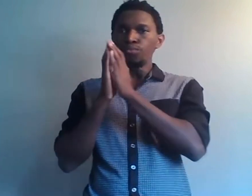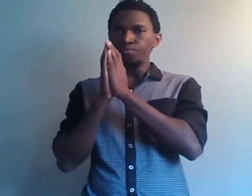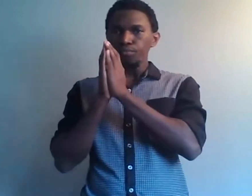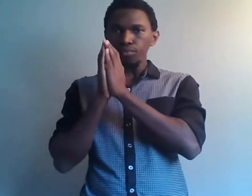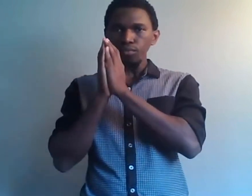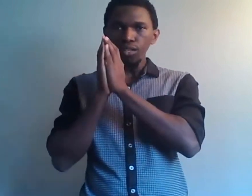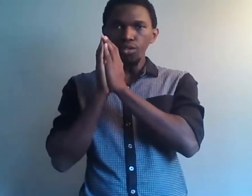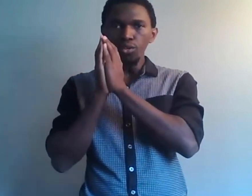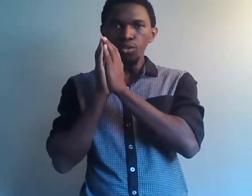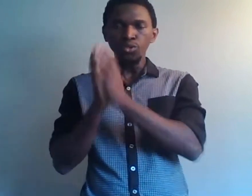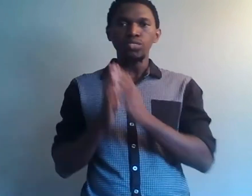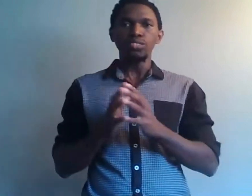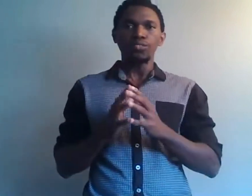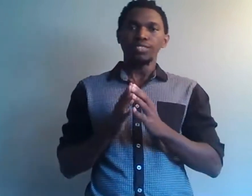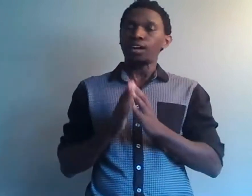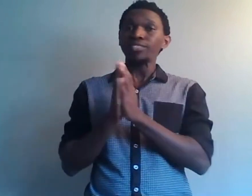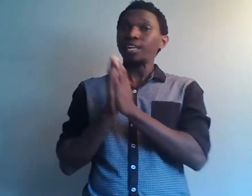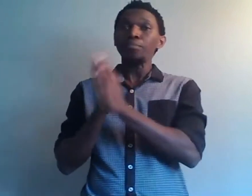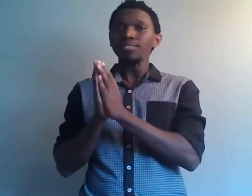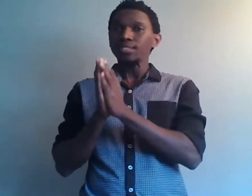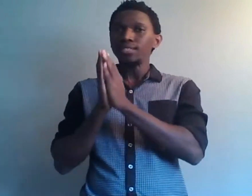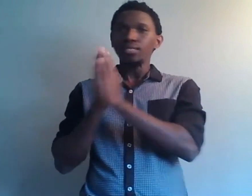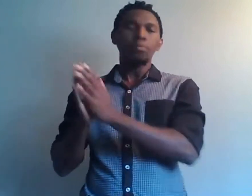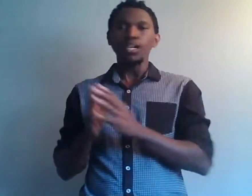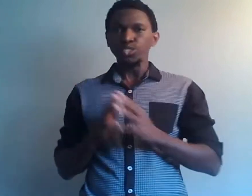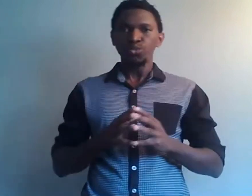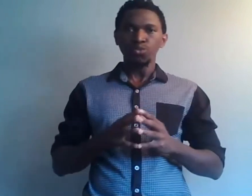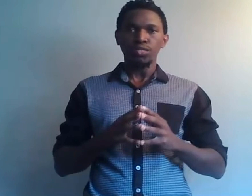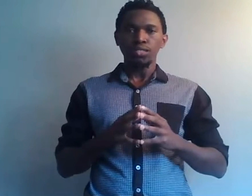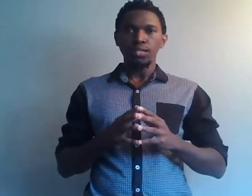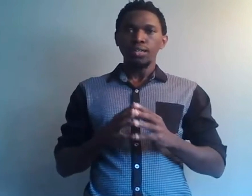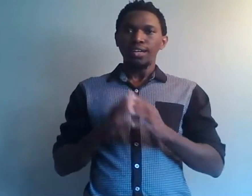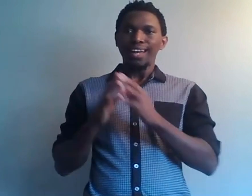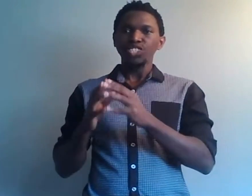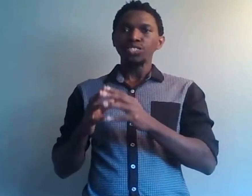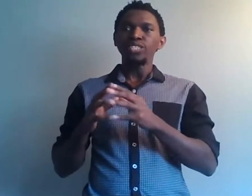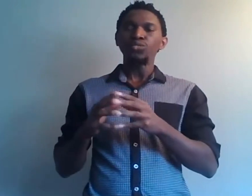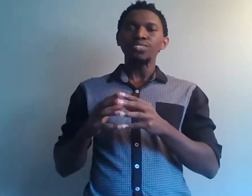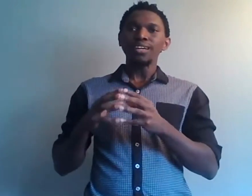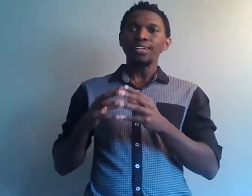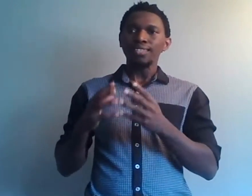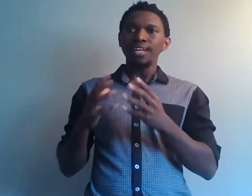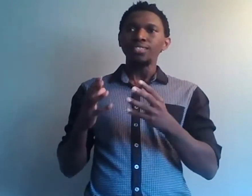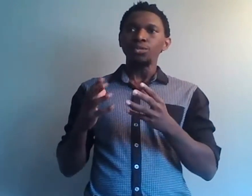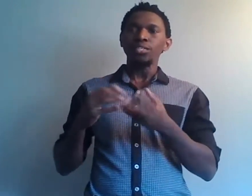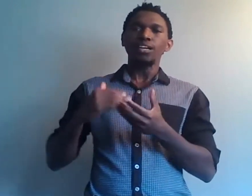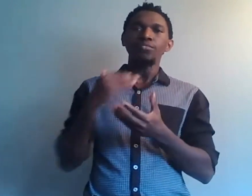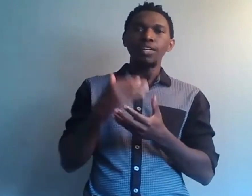souci en fait. En fait, à la base, ce n pas l'argent le souci. L'argent est juste un catalyseur qui révèle